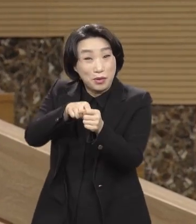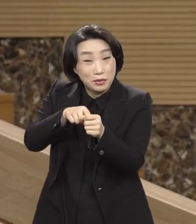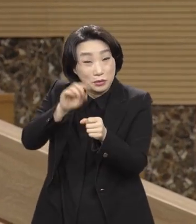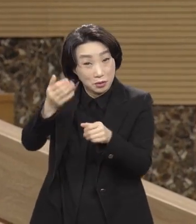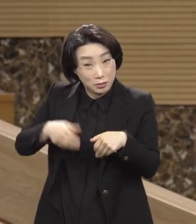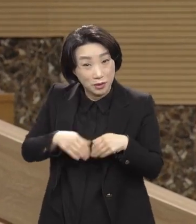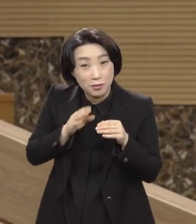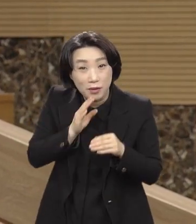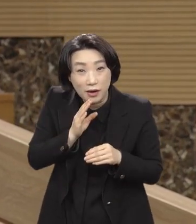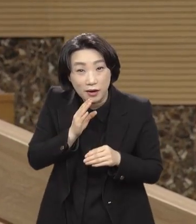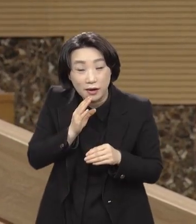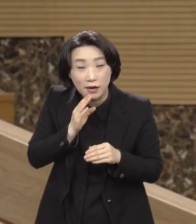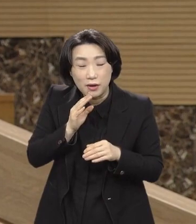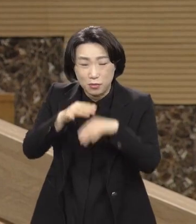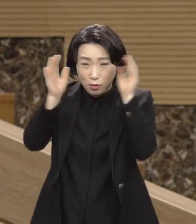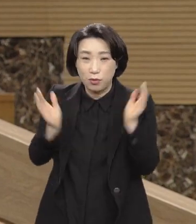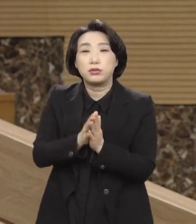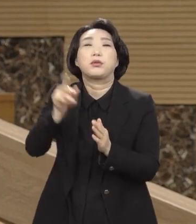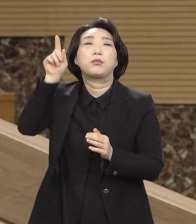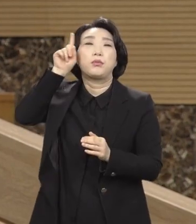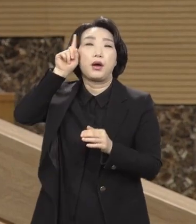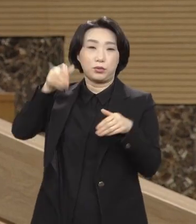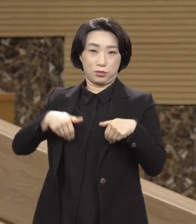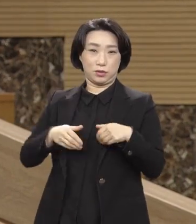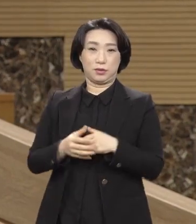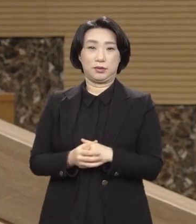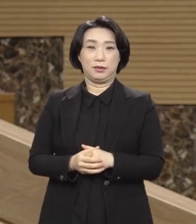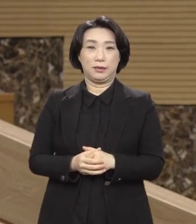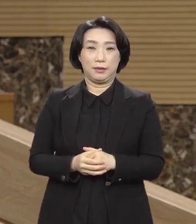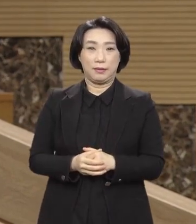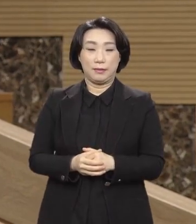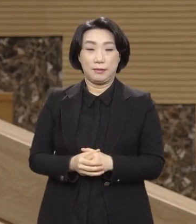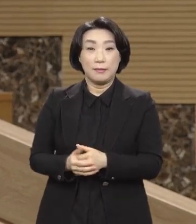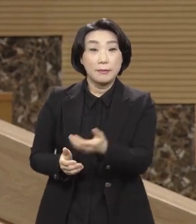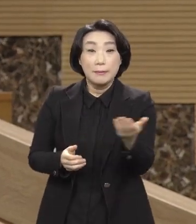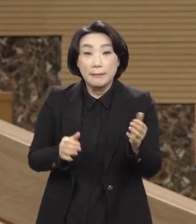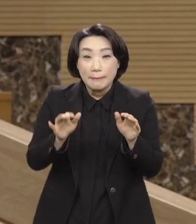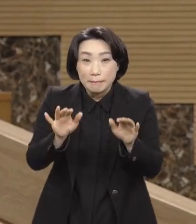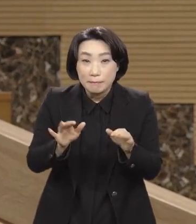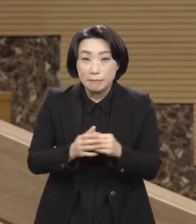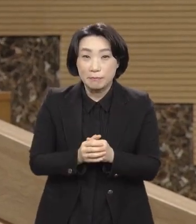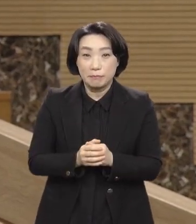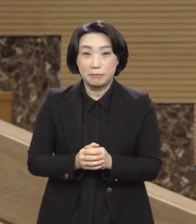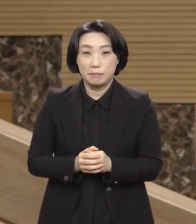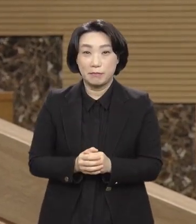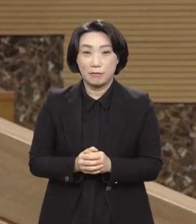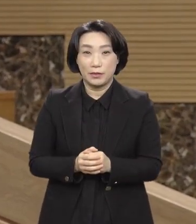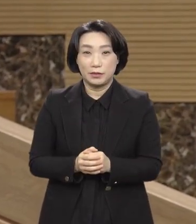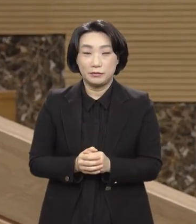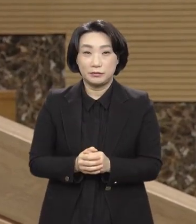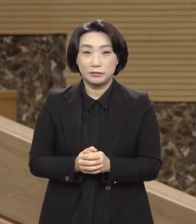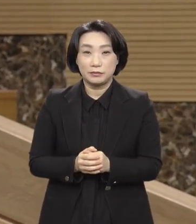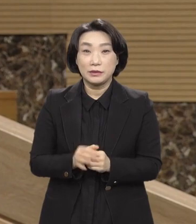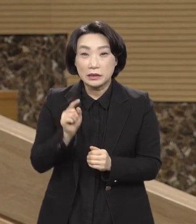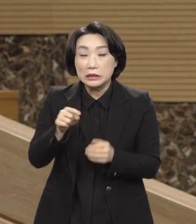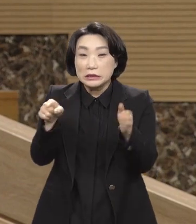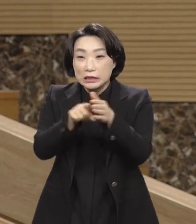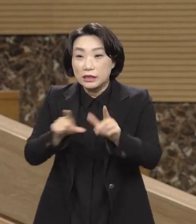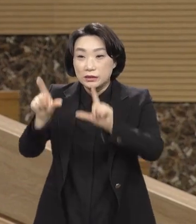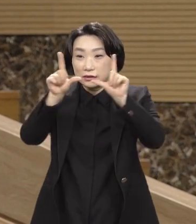전부가 돼야 되는데 그러면 이런 그 신앙생활이